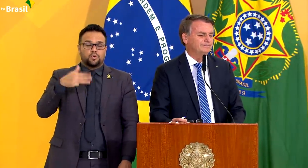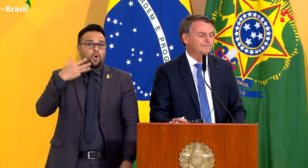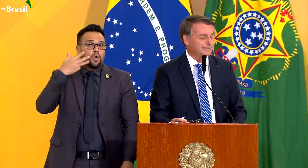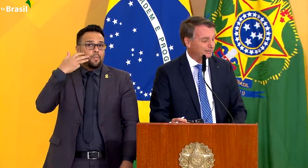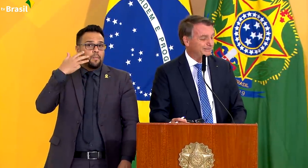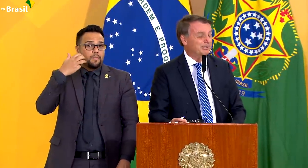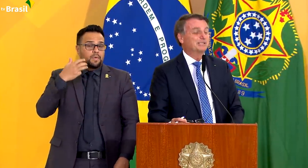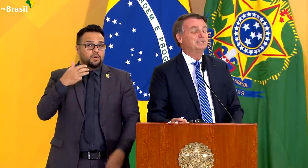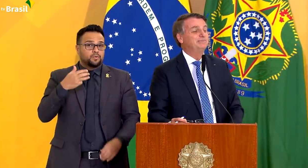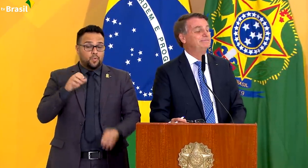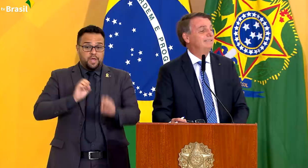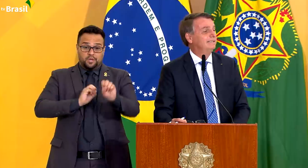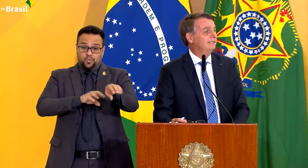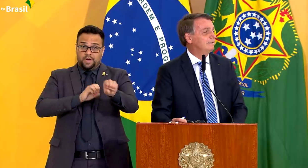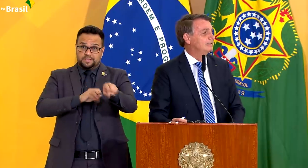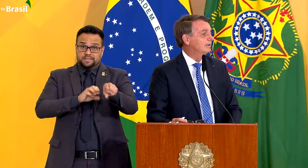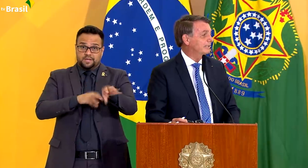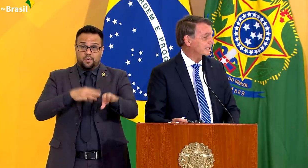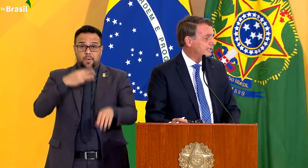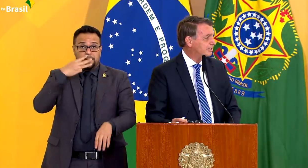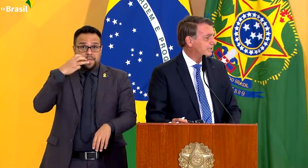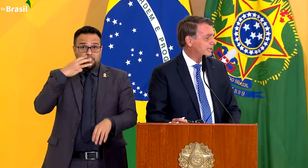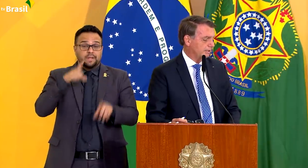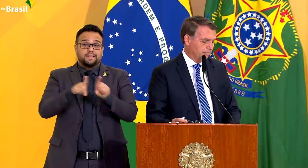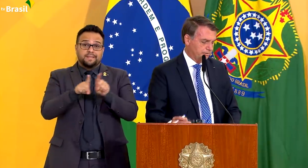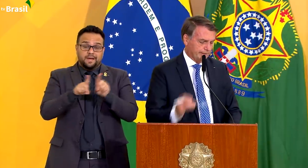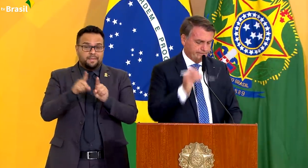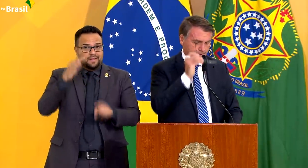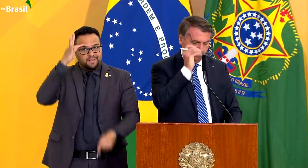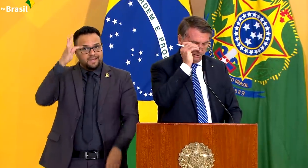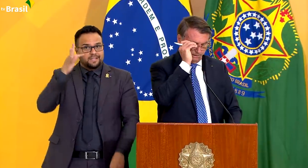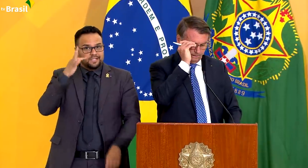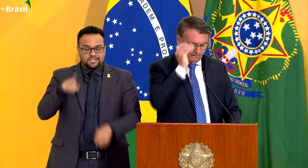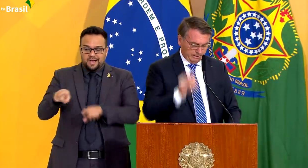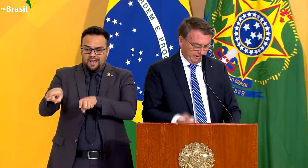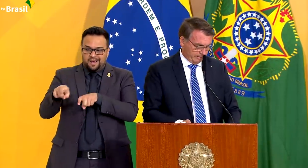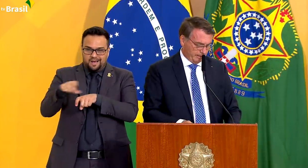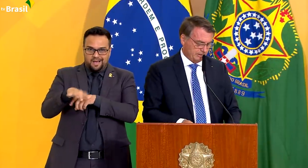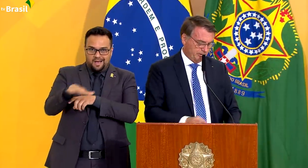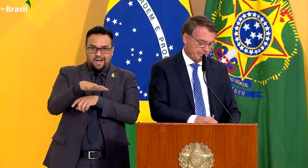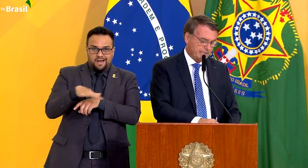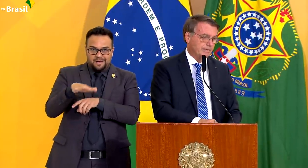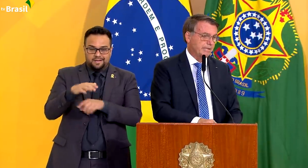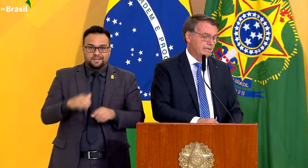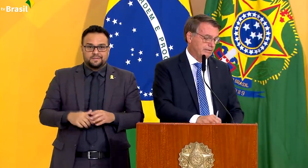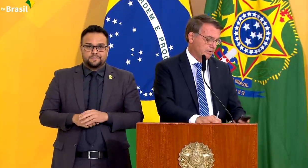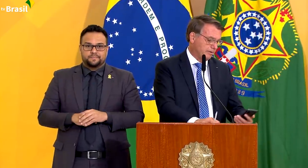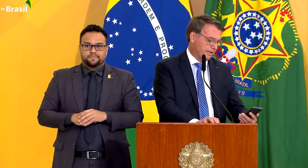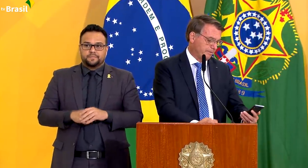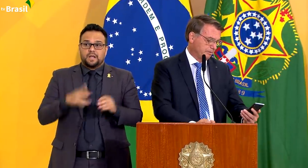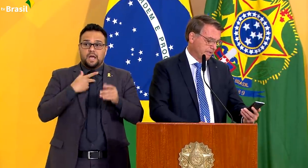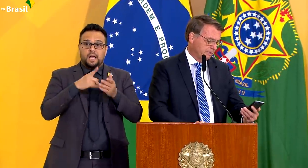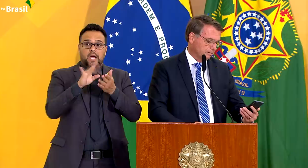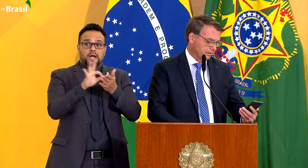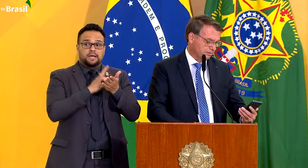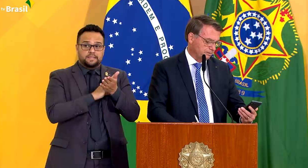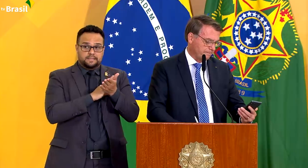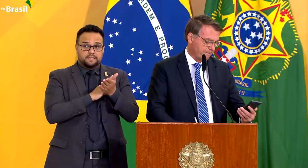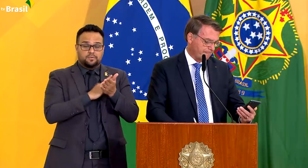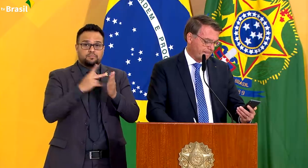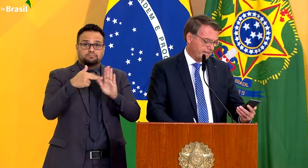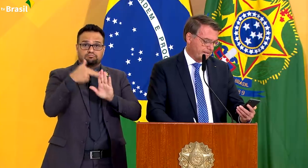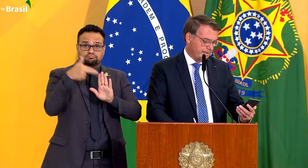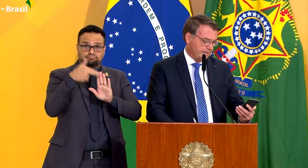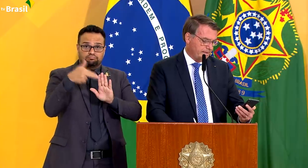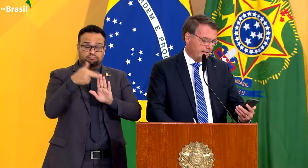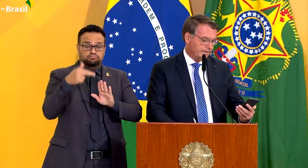Educação, e com a Teresa Cristina da Agricultura. Em resolução assinada agora pelo ministro Milton,